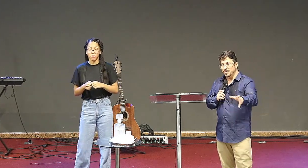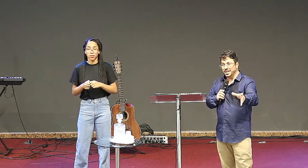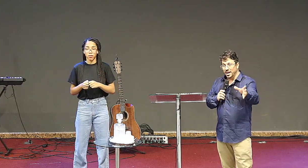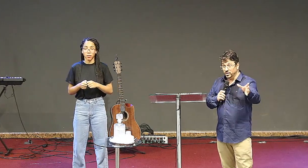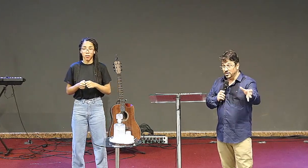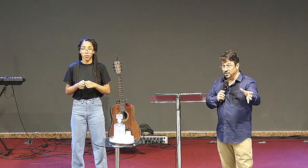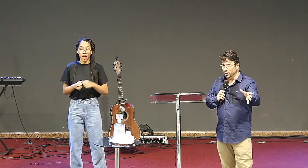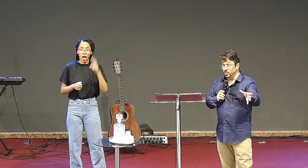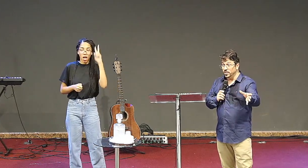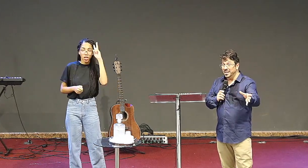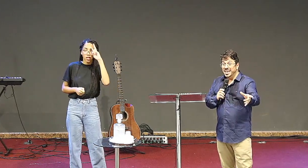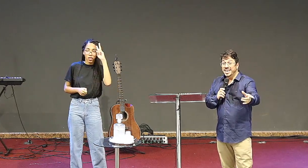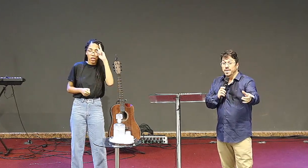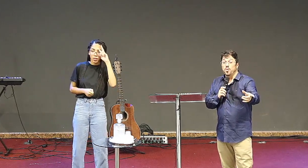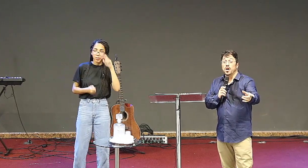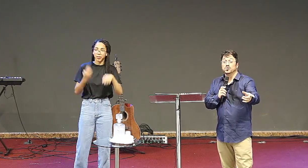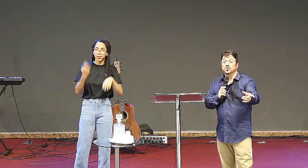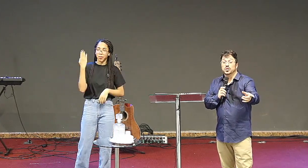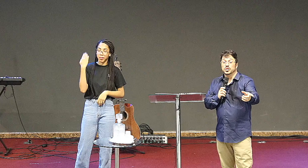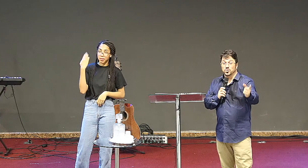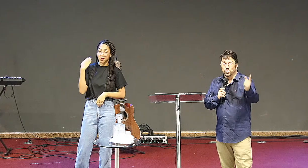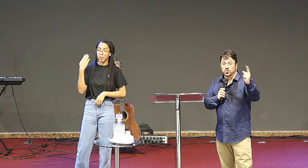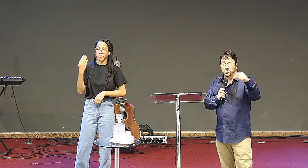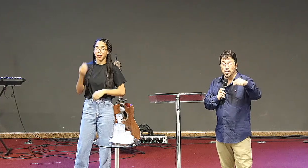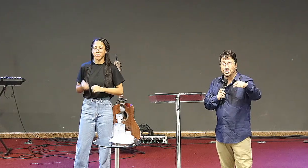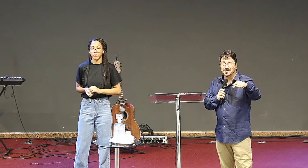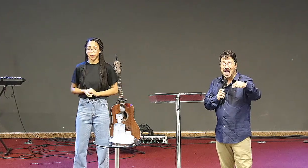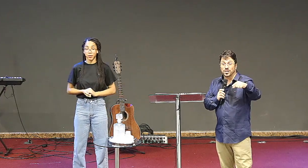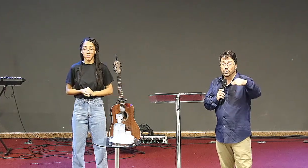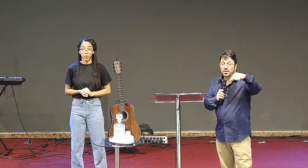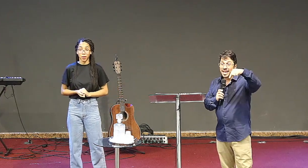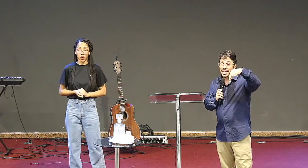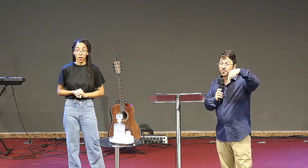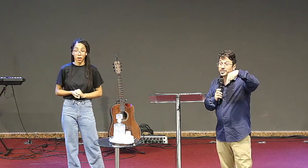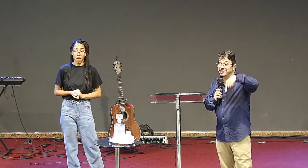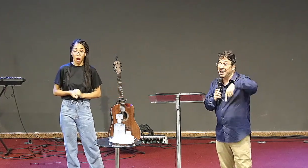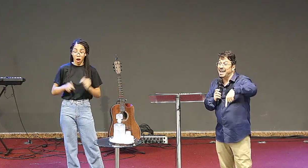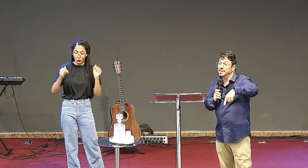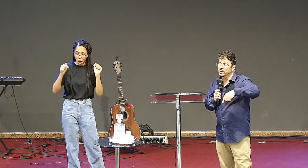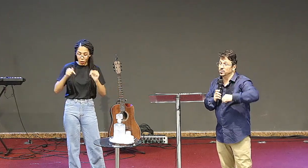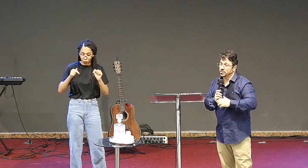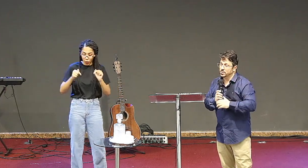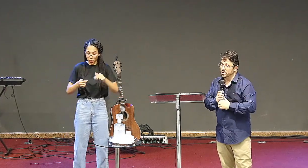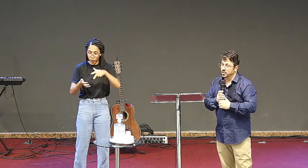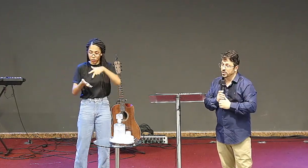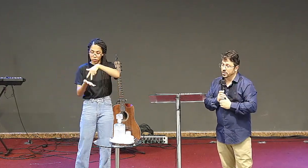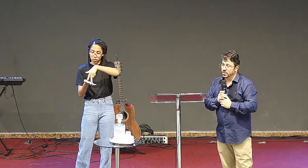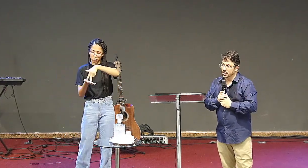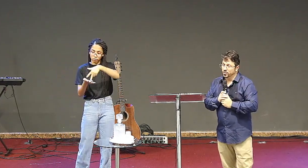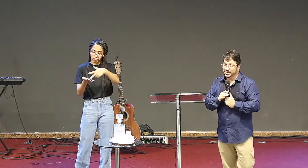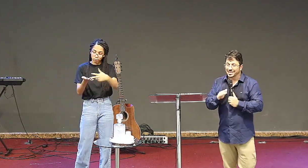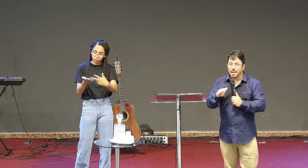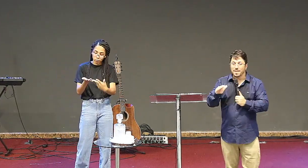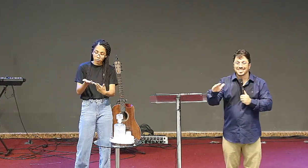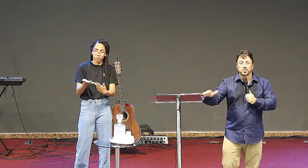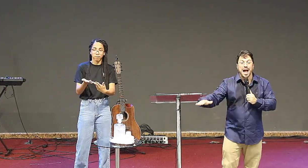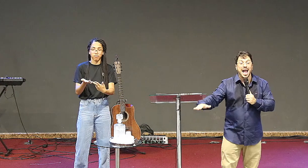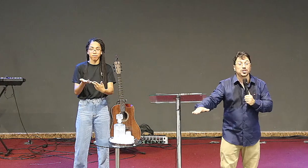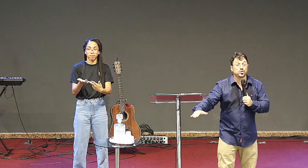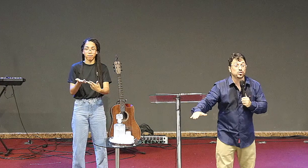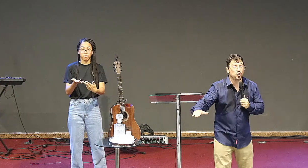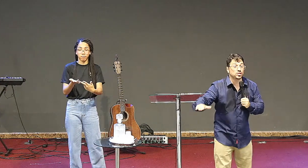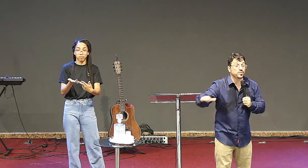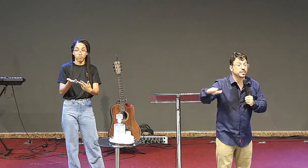lembra que aconteceu e que por causa disso o seu estado é que você está caído você está mais